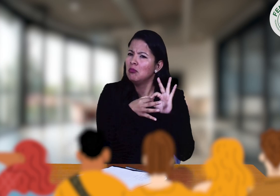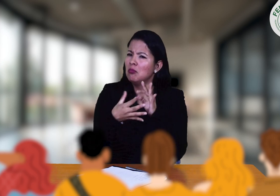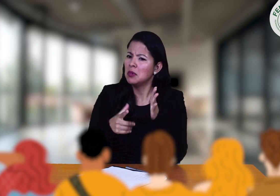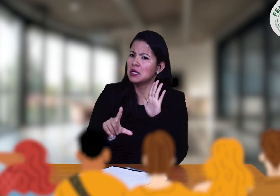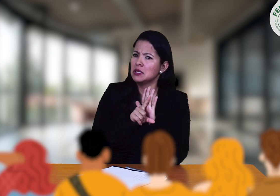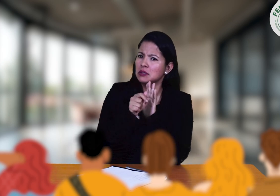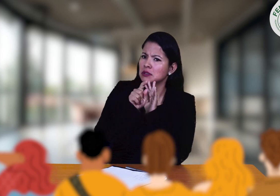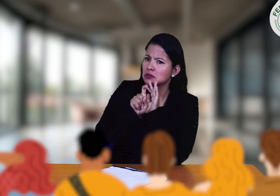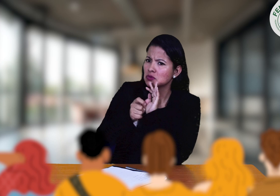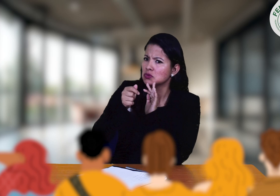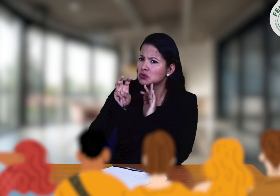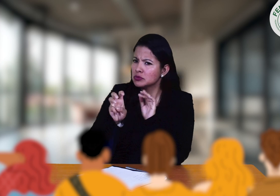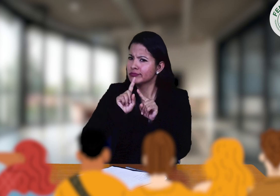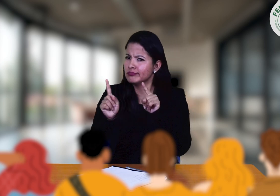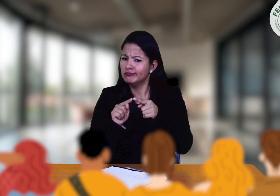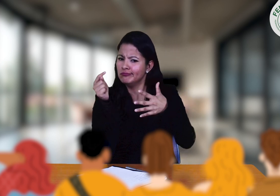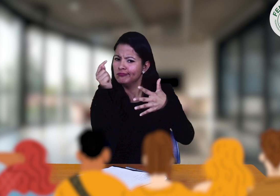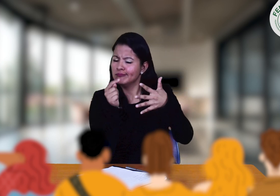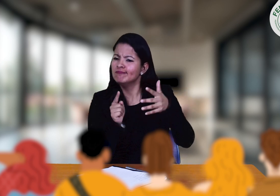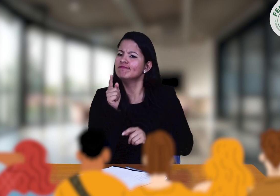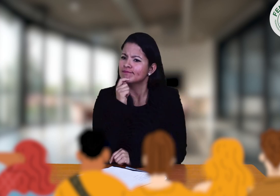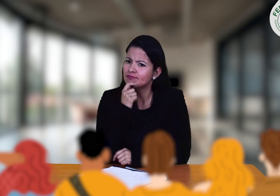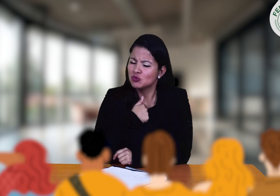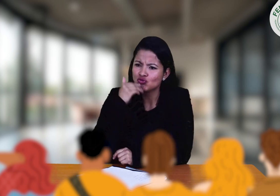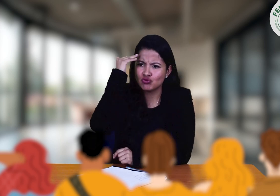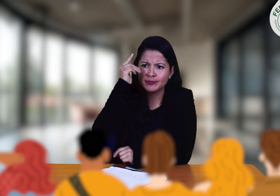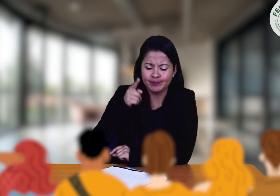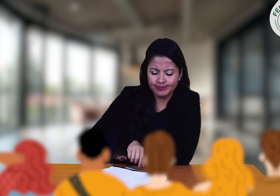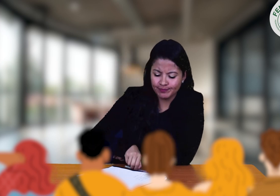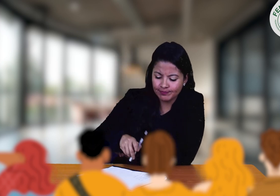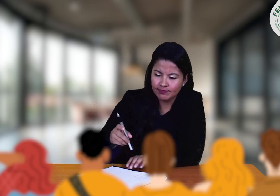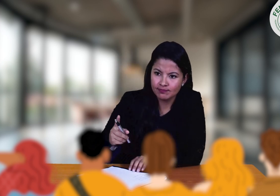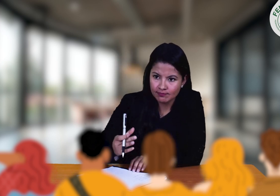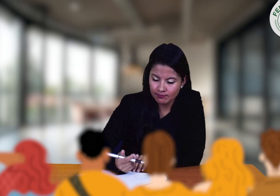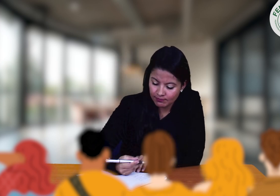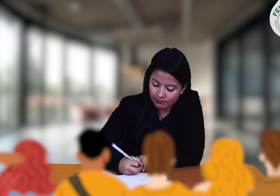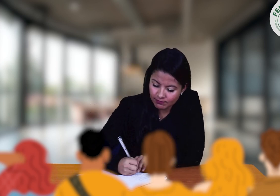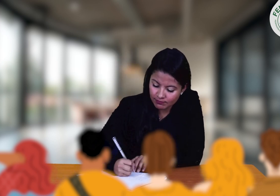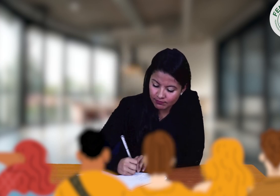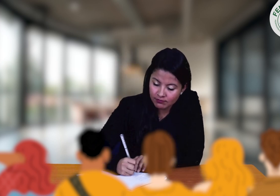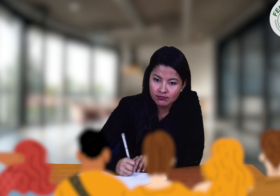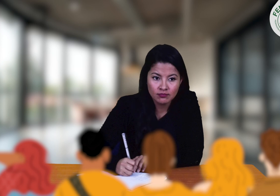1618 y sus numerales. Sí, yo sé eso. Sí, sé eso.